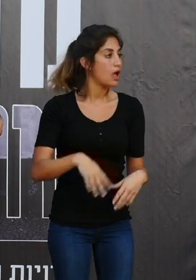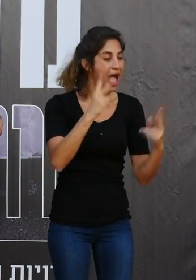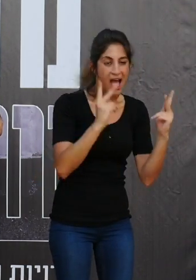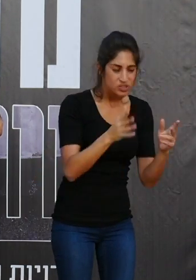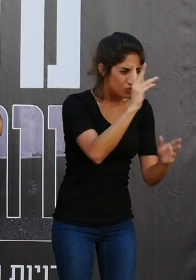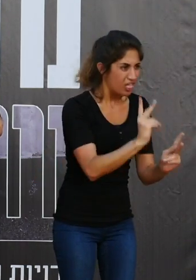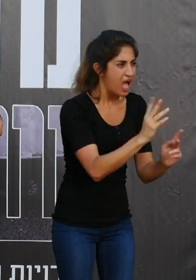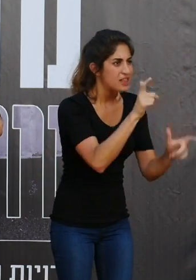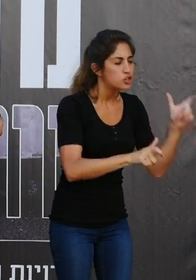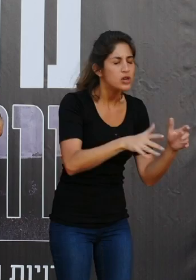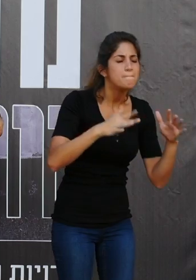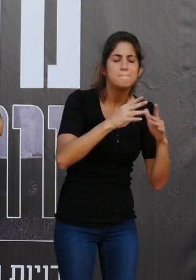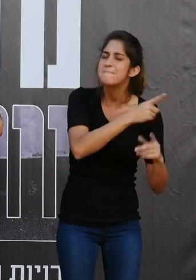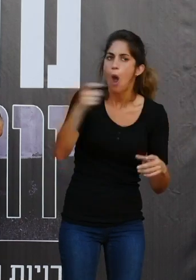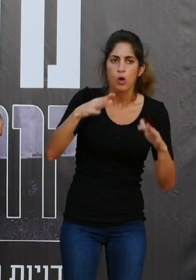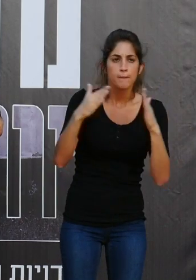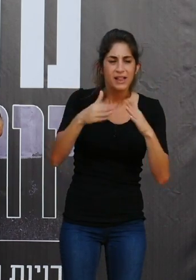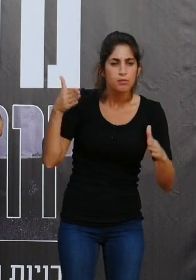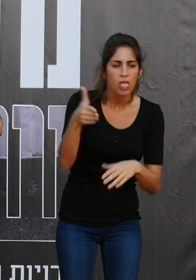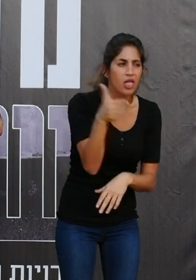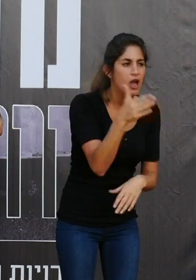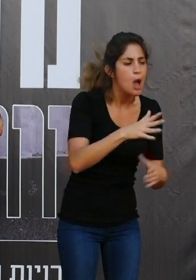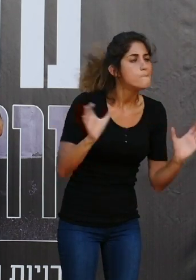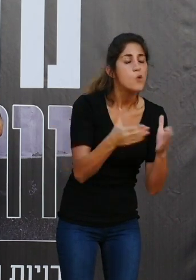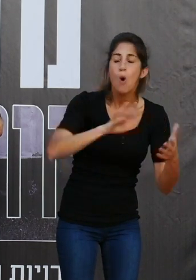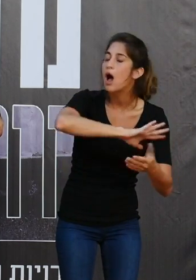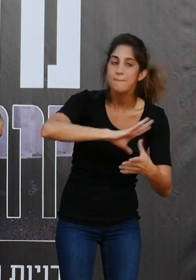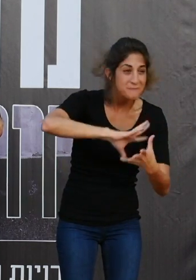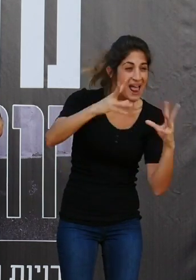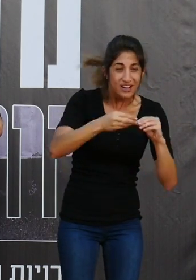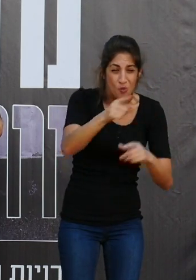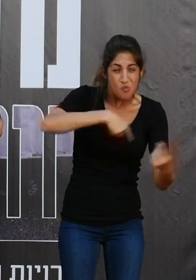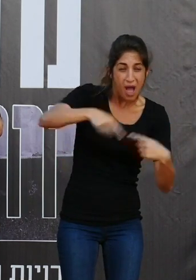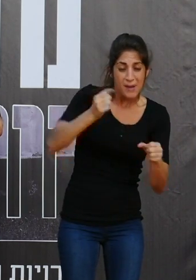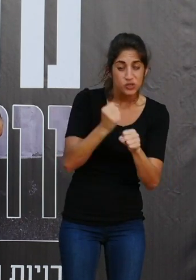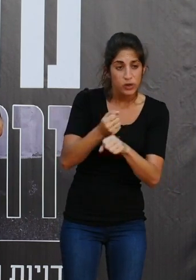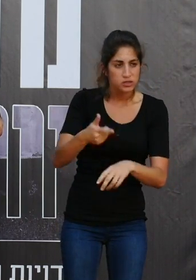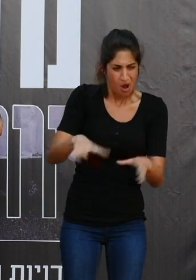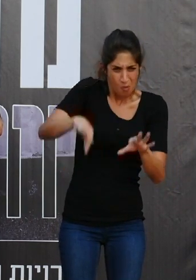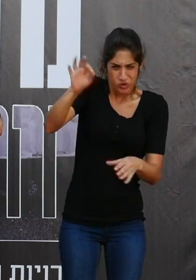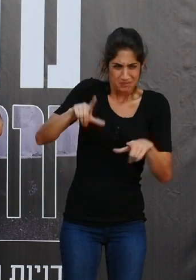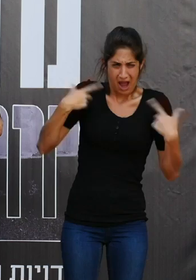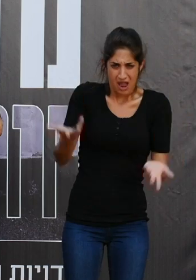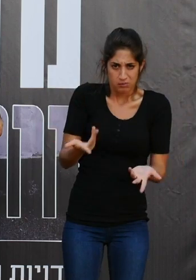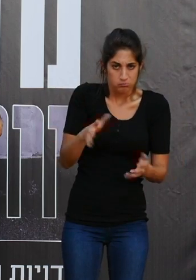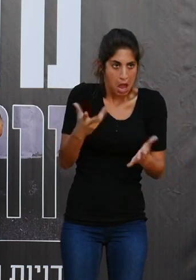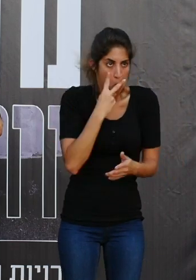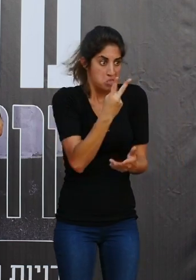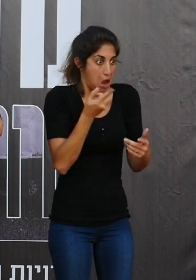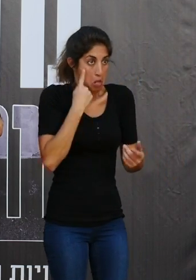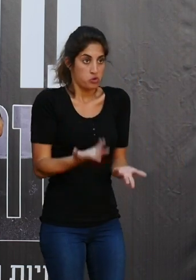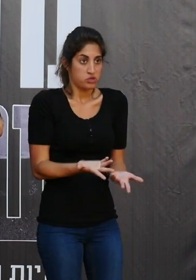נכנסו למאות בתים, פלוגה שלמה עשתה את זה לא היינו מוצאים אותו בחיים, אף אחד לא יודע איך הוא נרעם